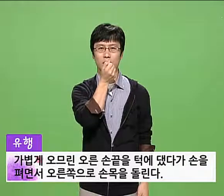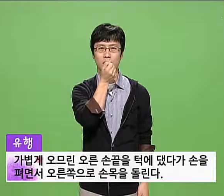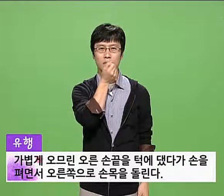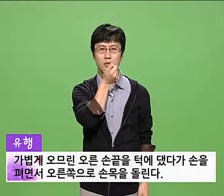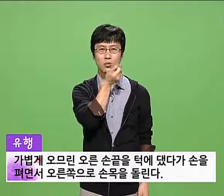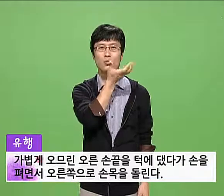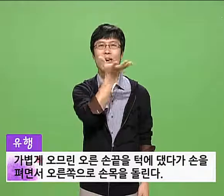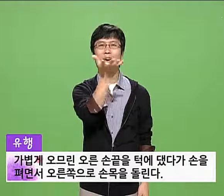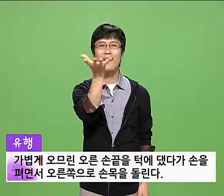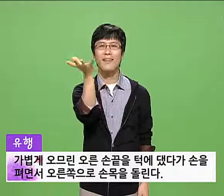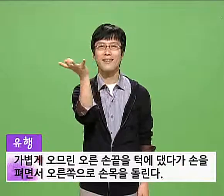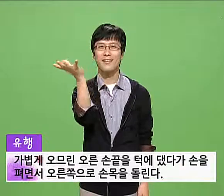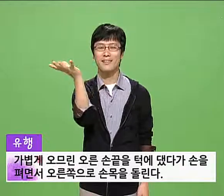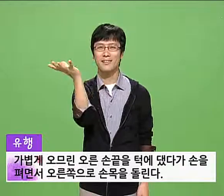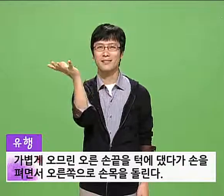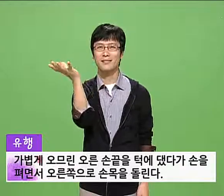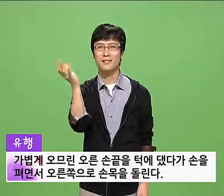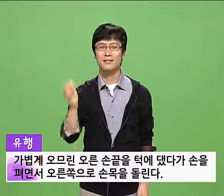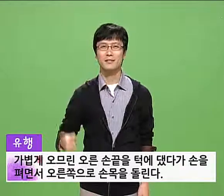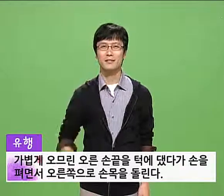오른쪽으로 손목을 돌립니다.